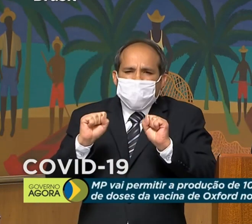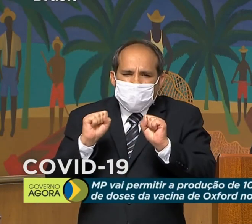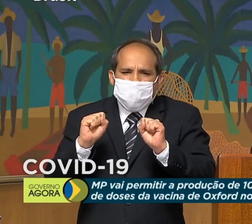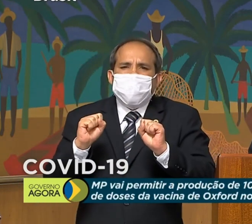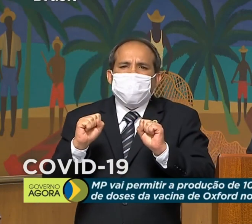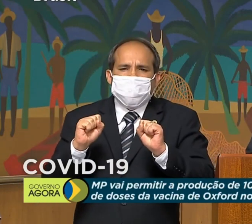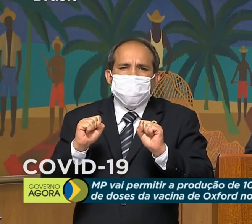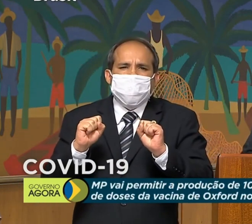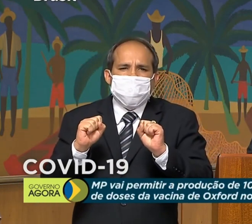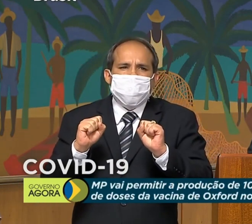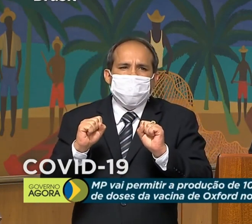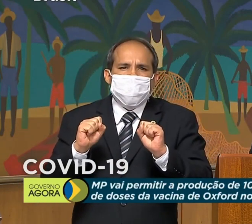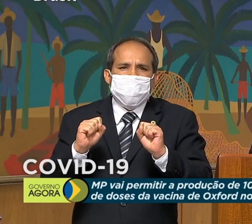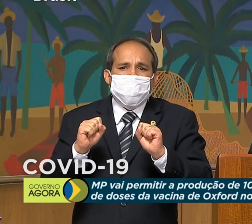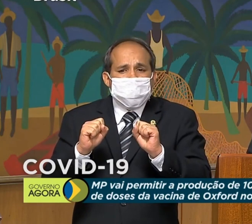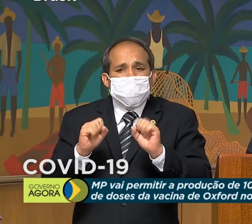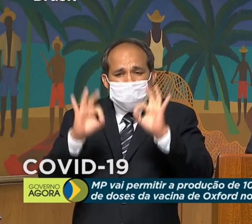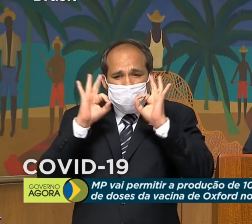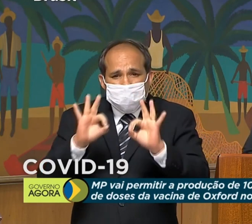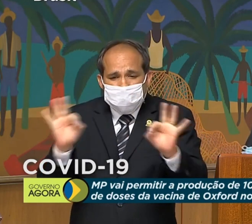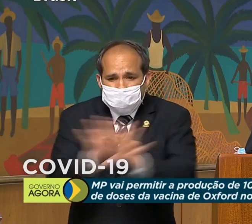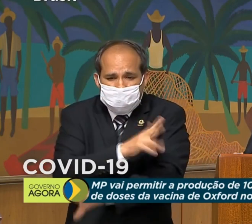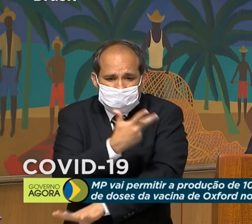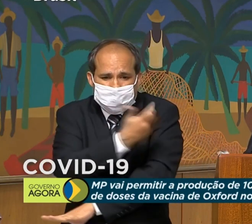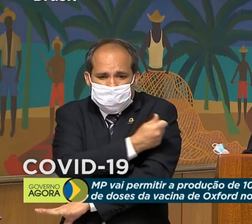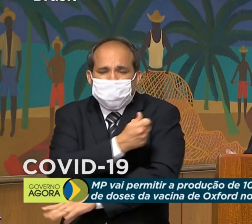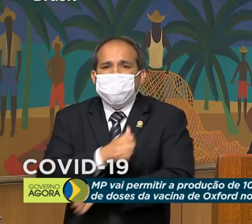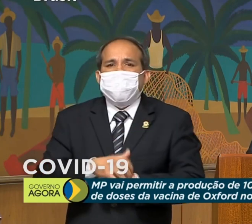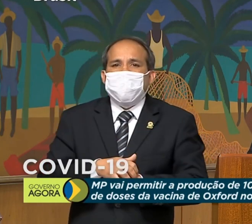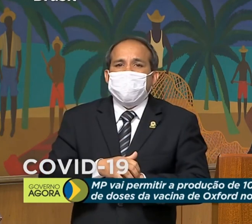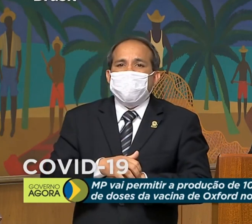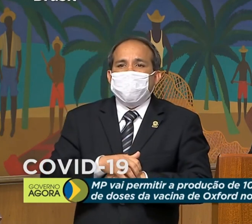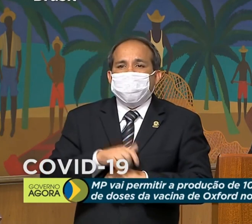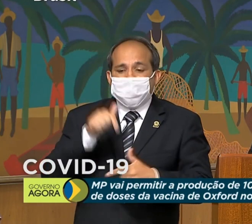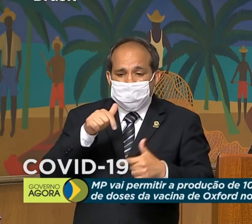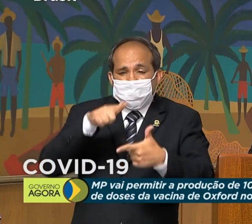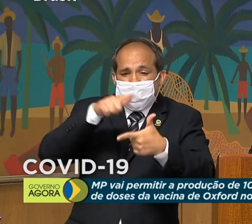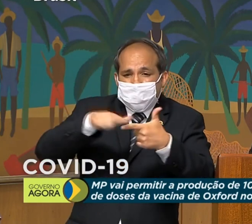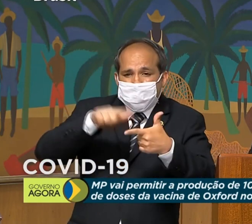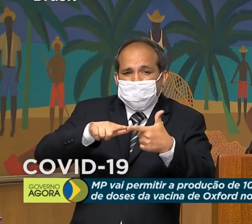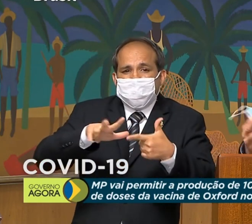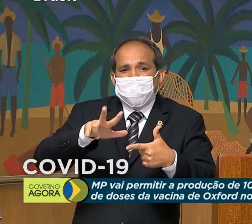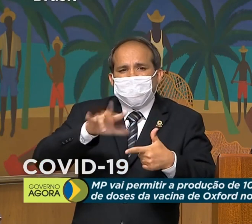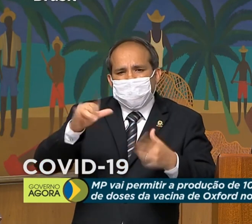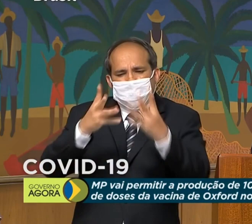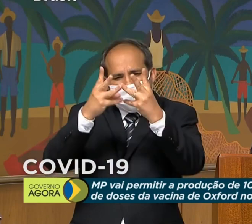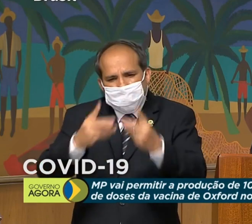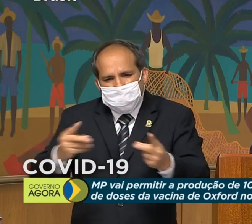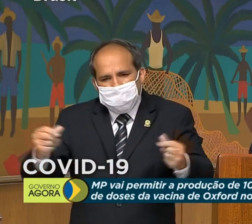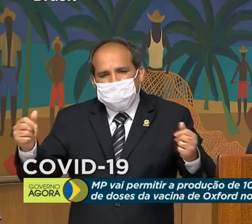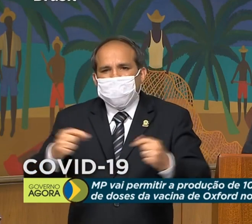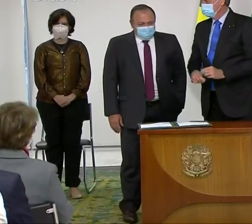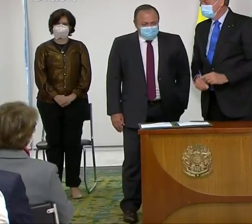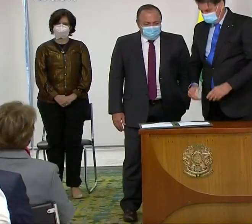da vacina e daí esse problema estará aí vencido poucas